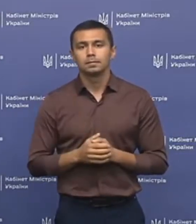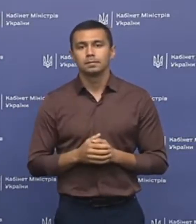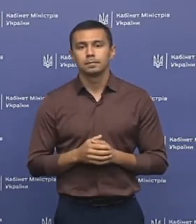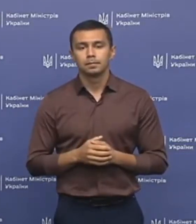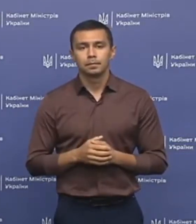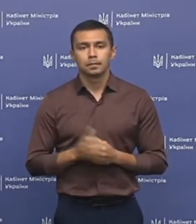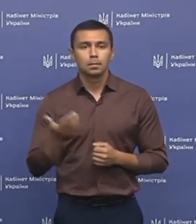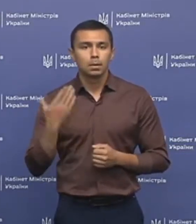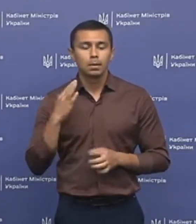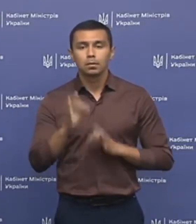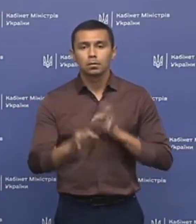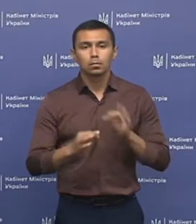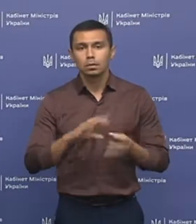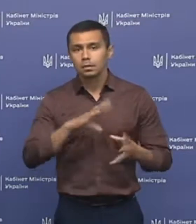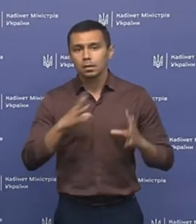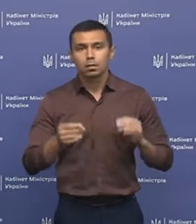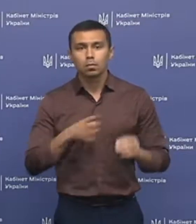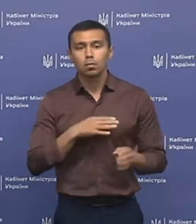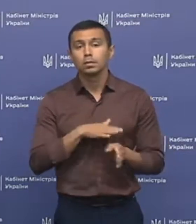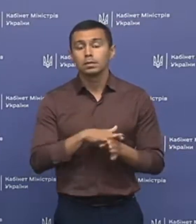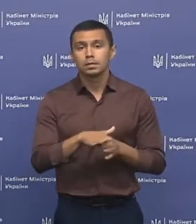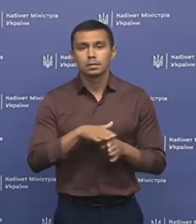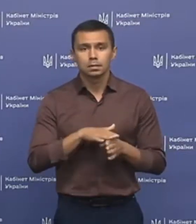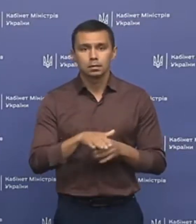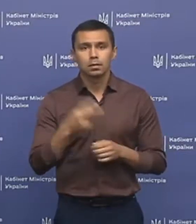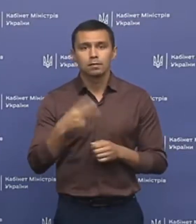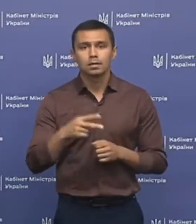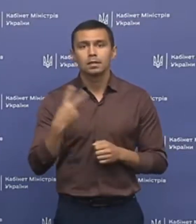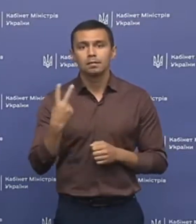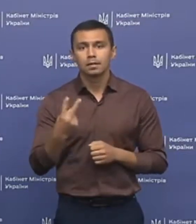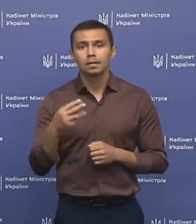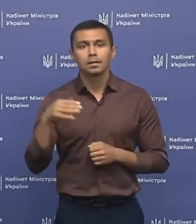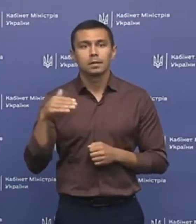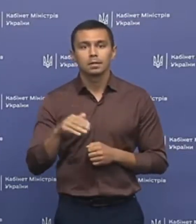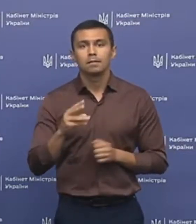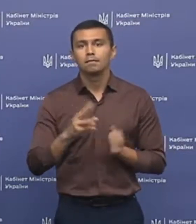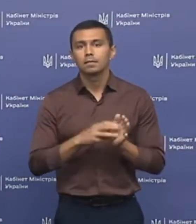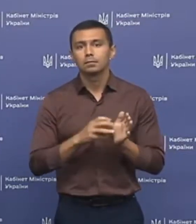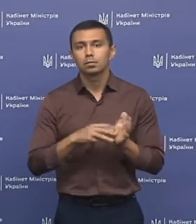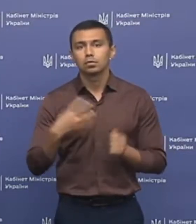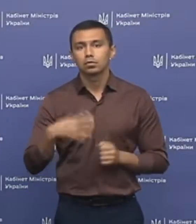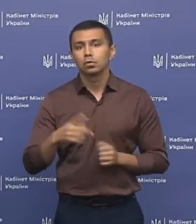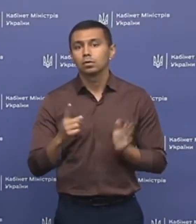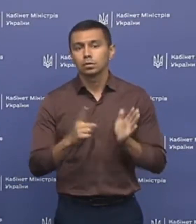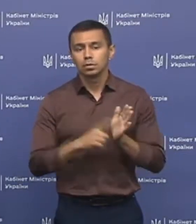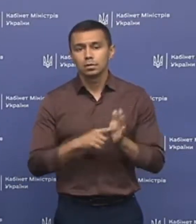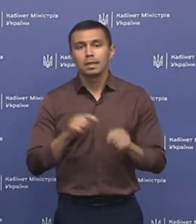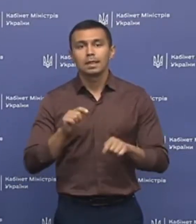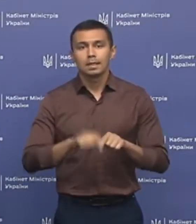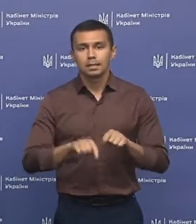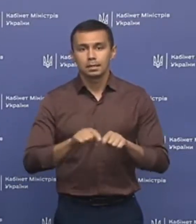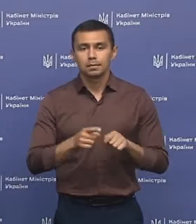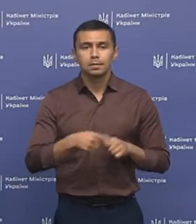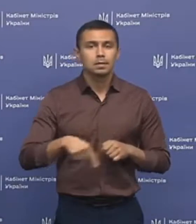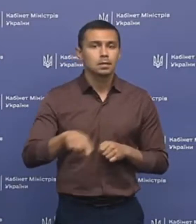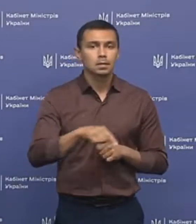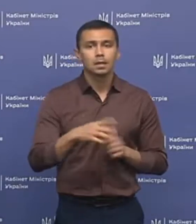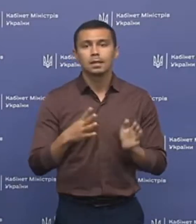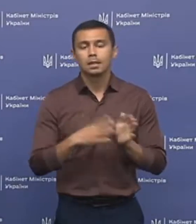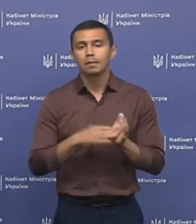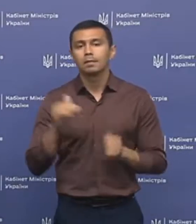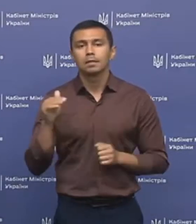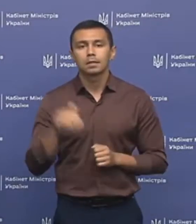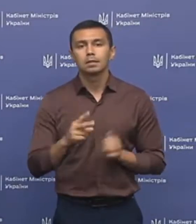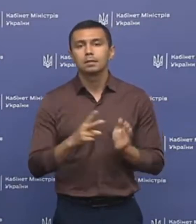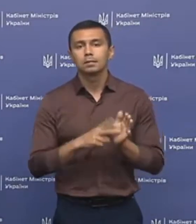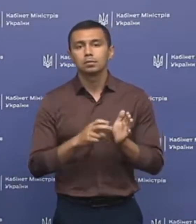За попередню добу загалом було здійснено 22 846 тестів. Із них 9